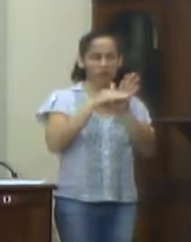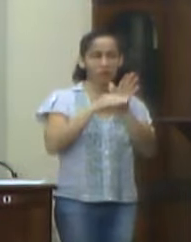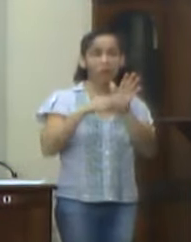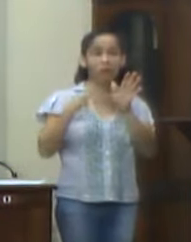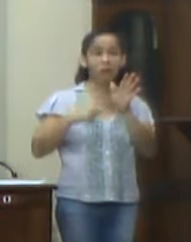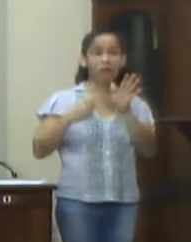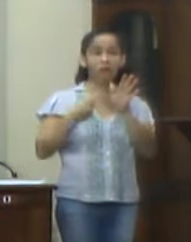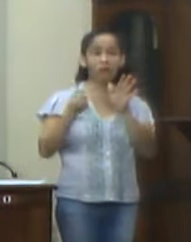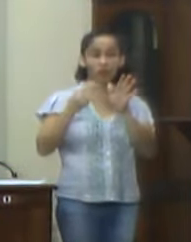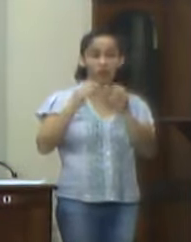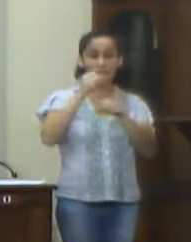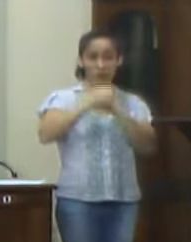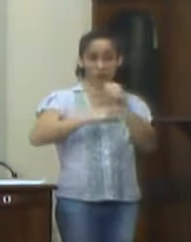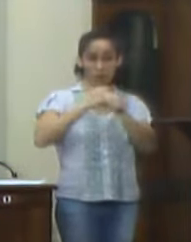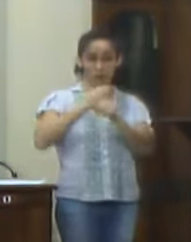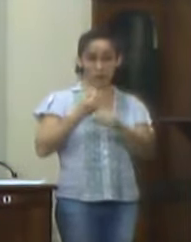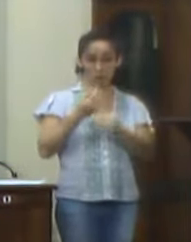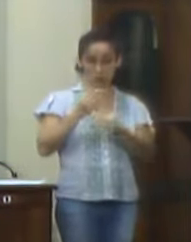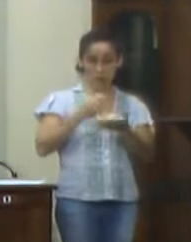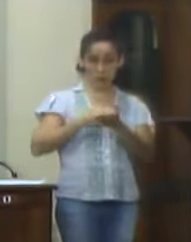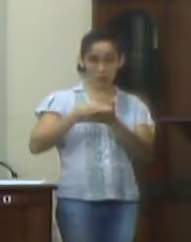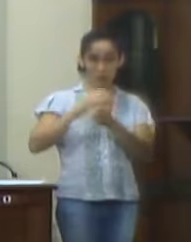da arrecadação anual do Instituto.